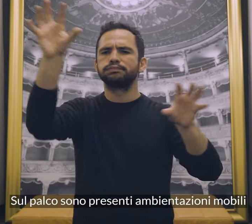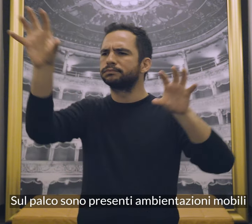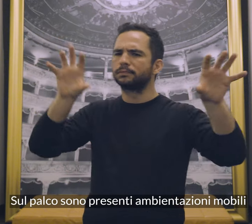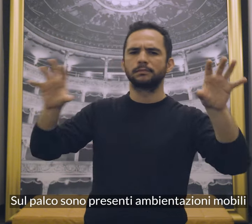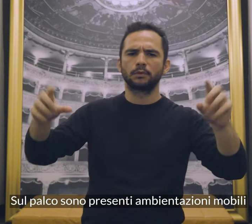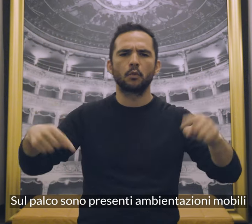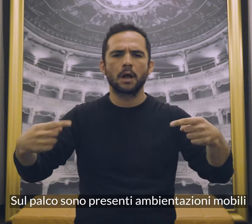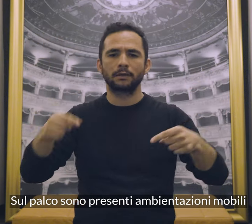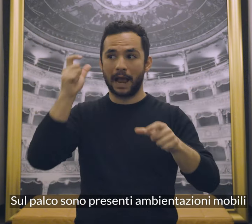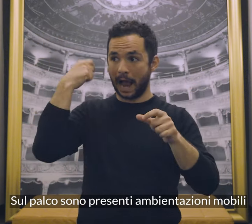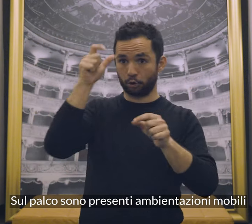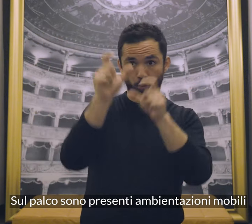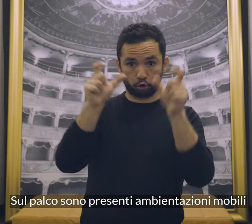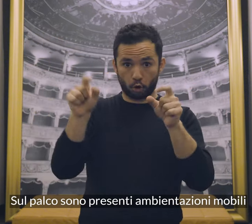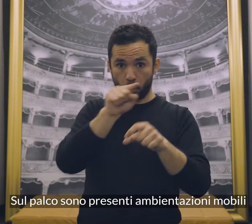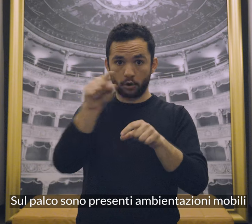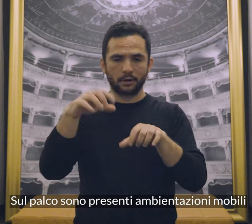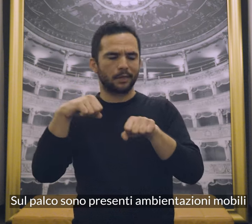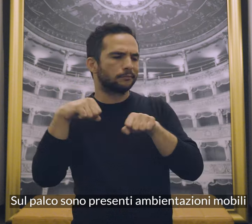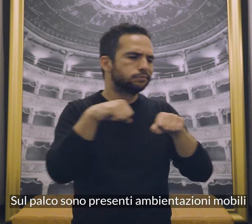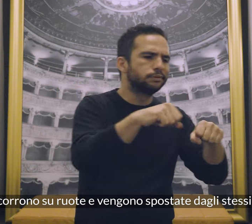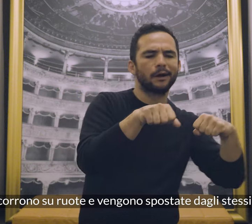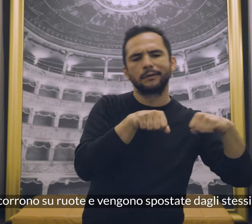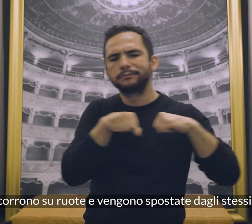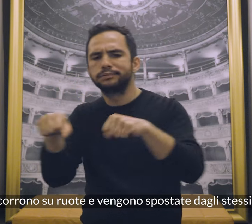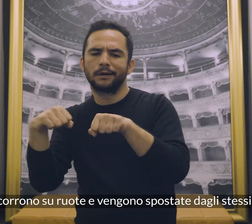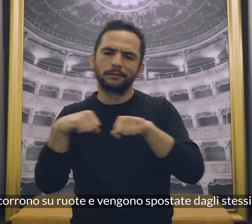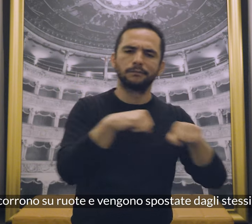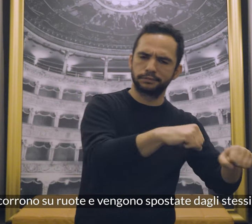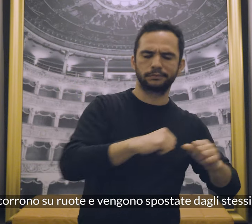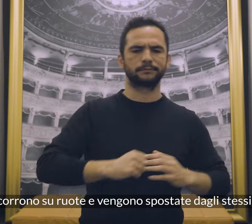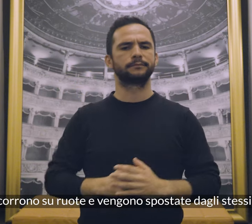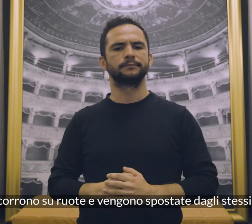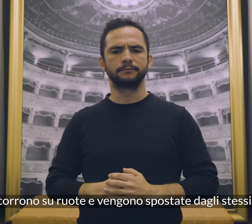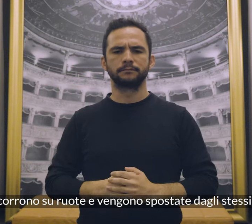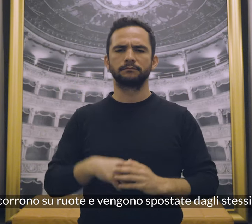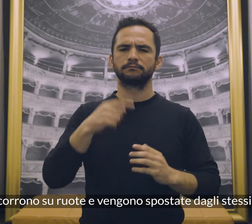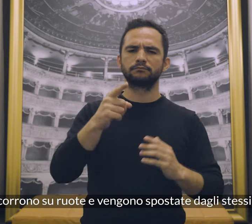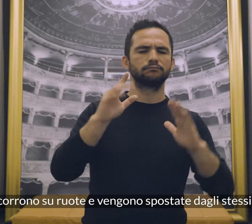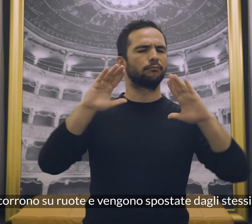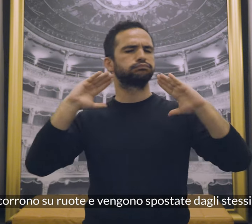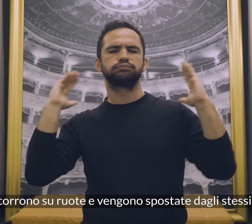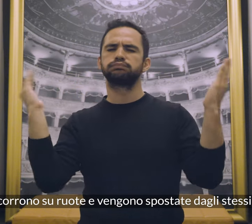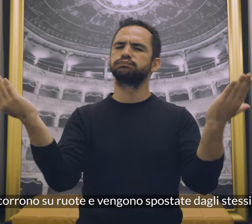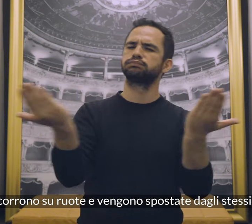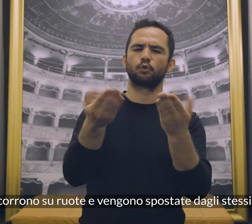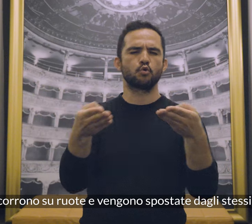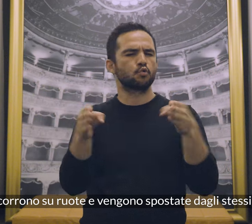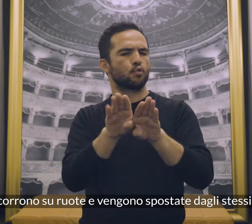palco sono presenti ambientazioni mobili che scorrono su ruote e vengono spostate dagli stessi attori.